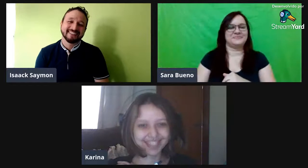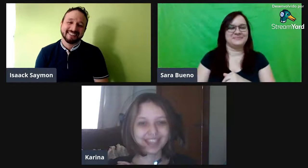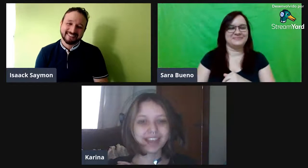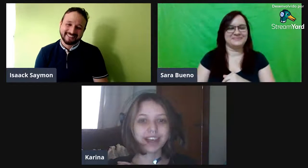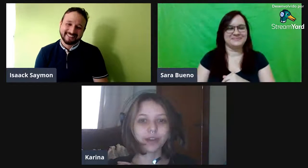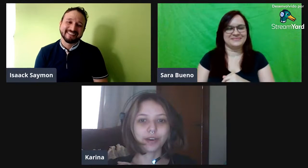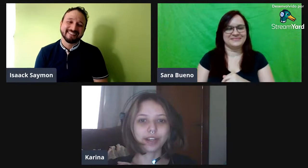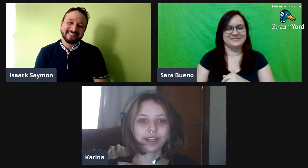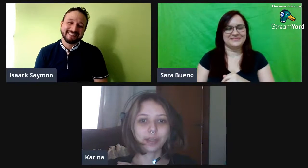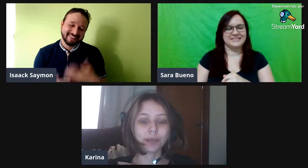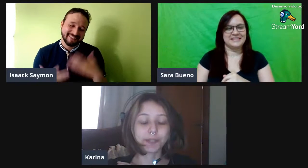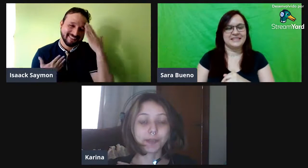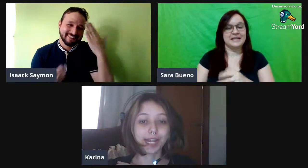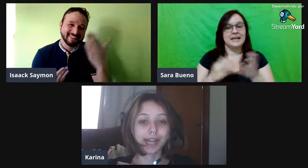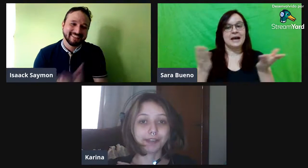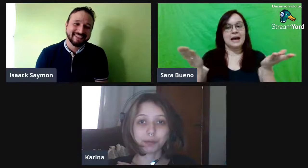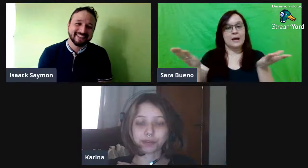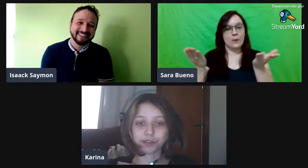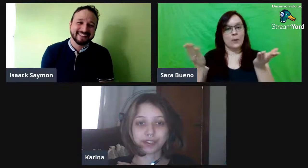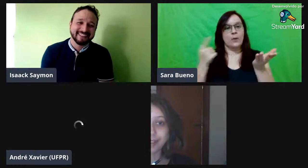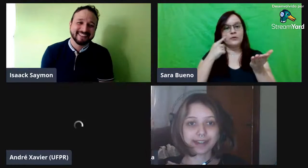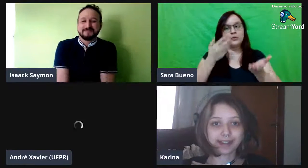Agora, passo a palavra para o professor André.